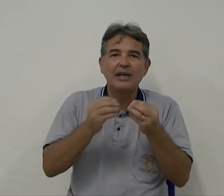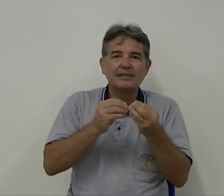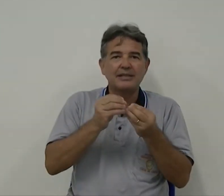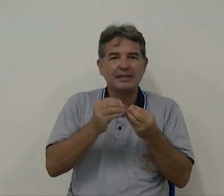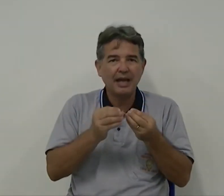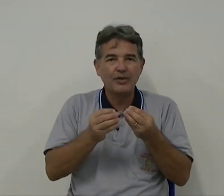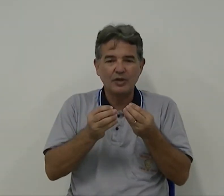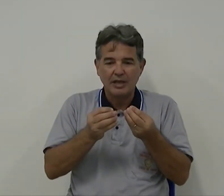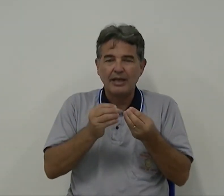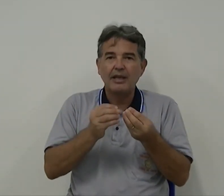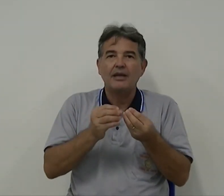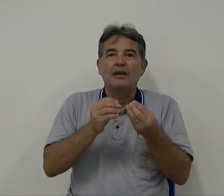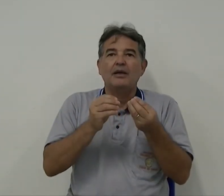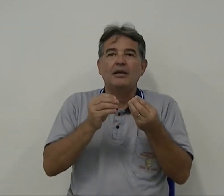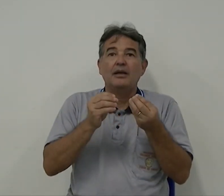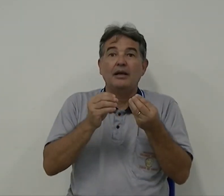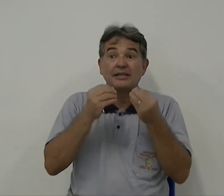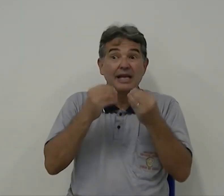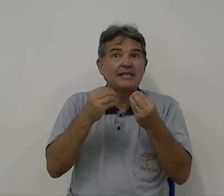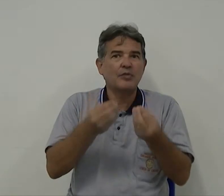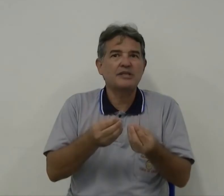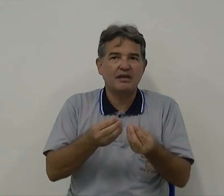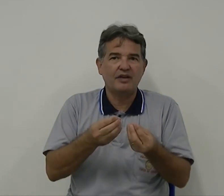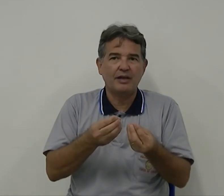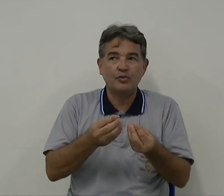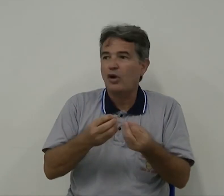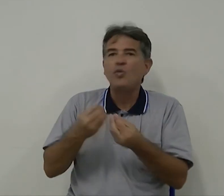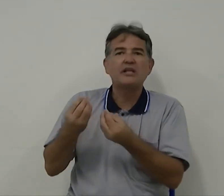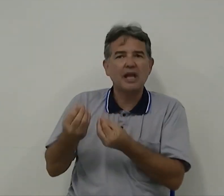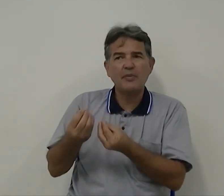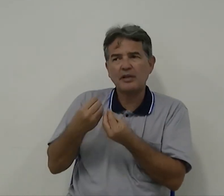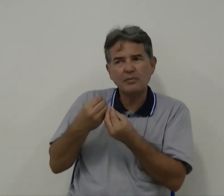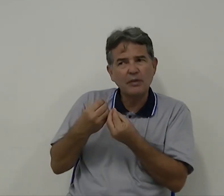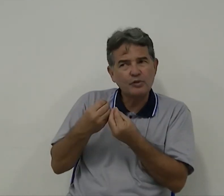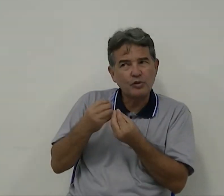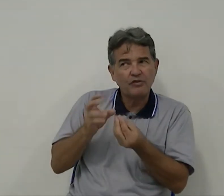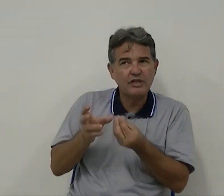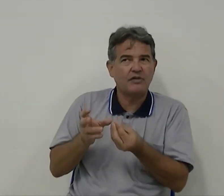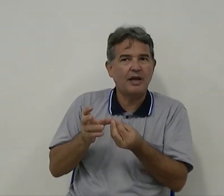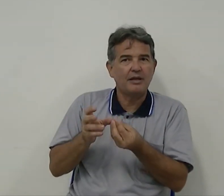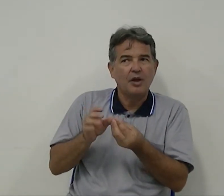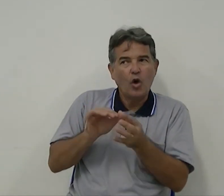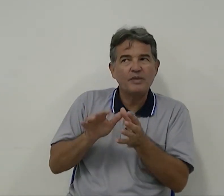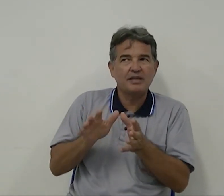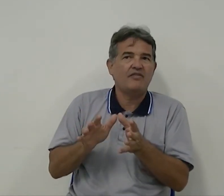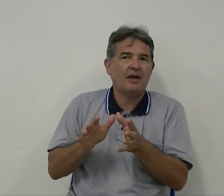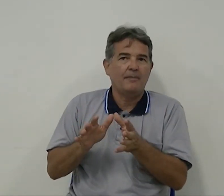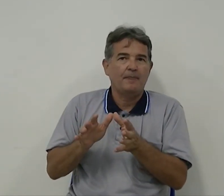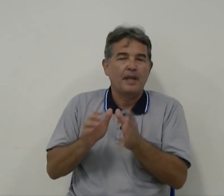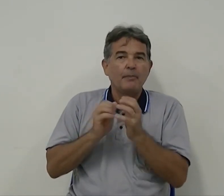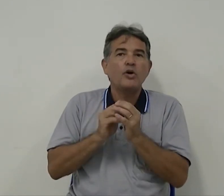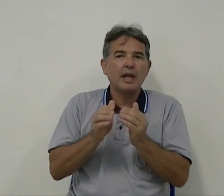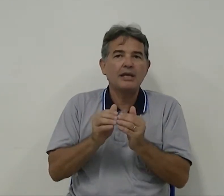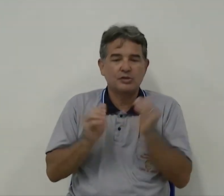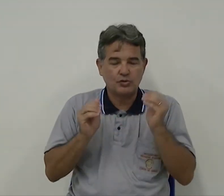é necessário que seja observado. O intérprete, também, por sua vez, vai observar. Por que isso?